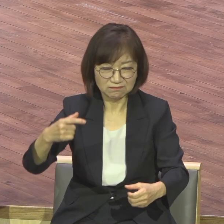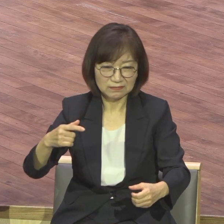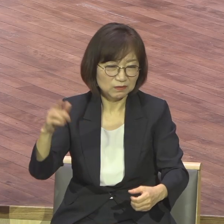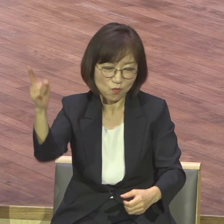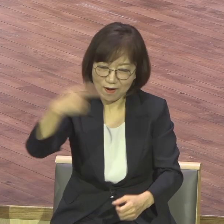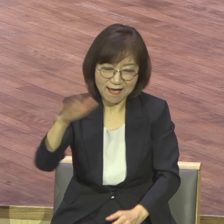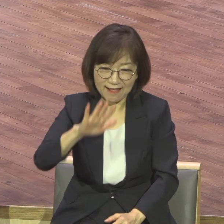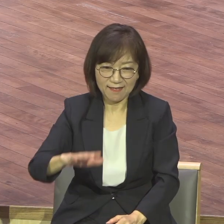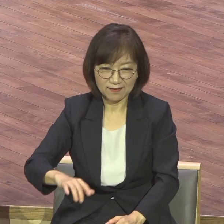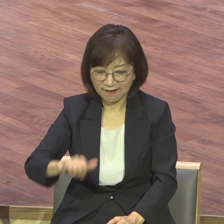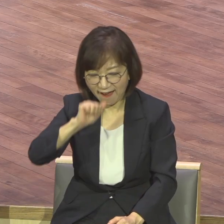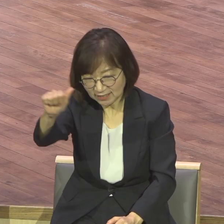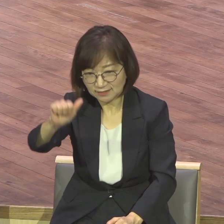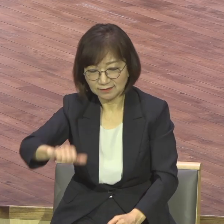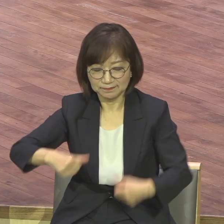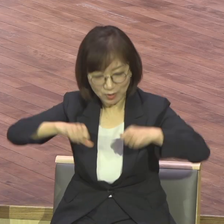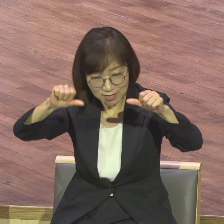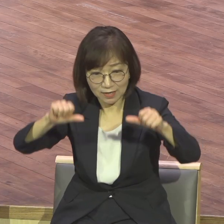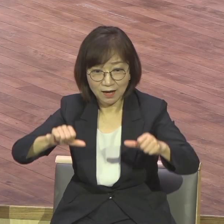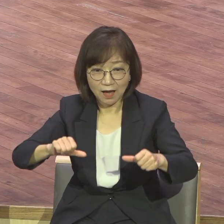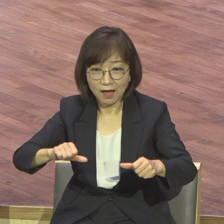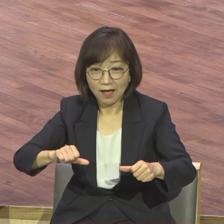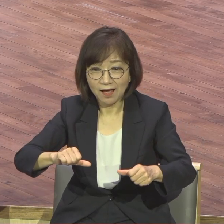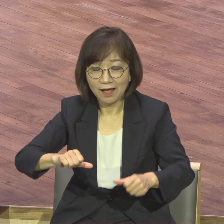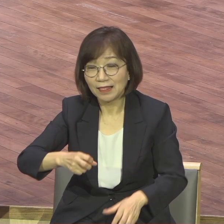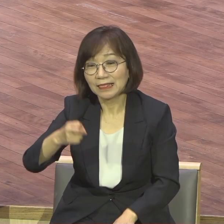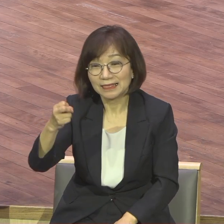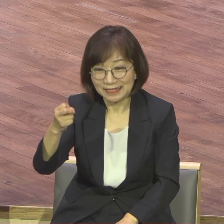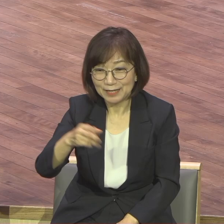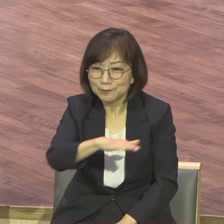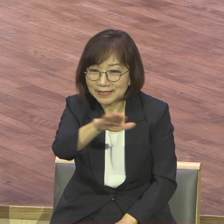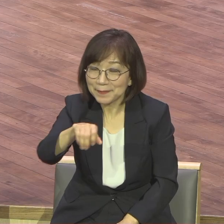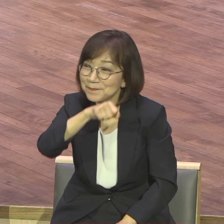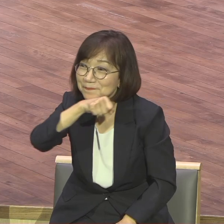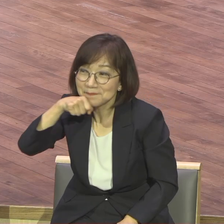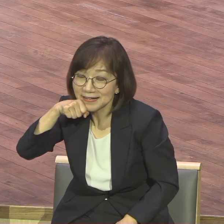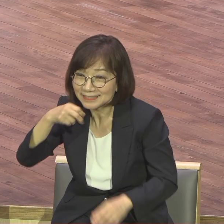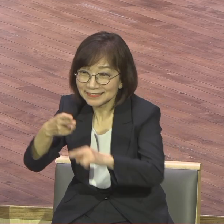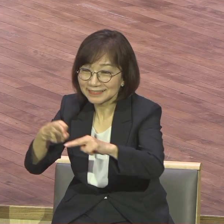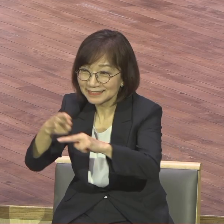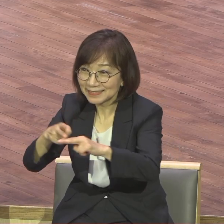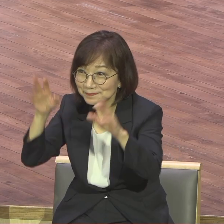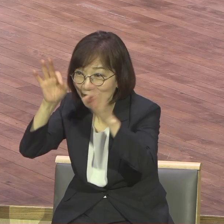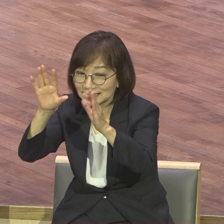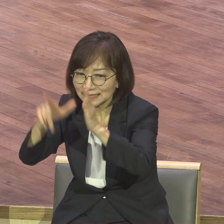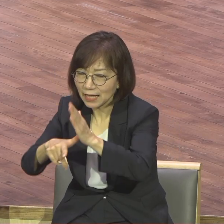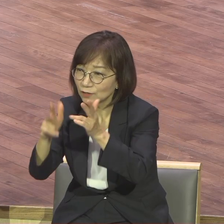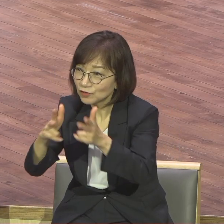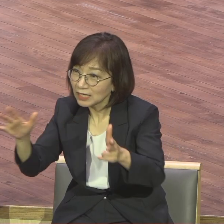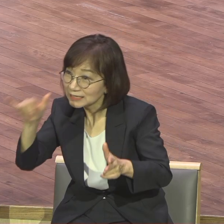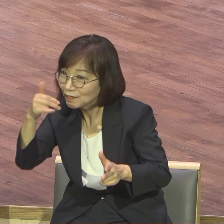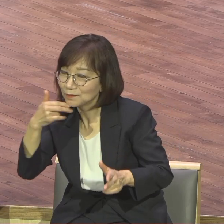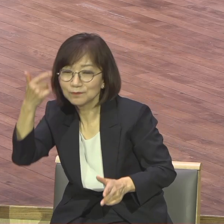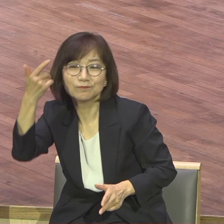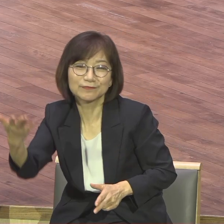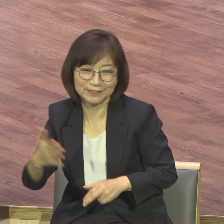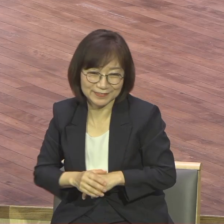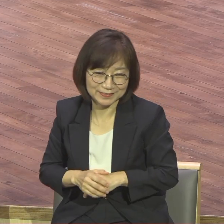마찬가지잖아요 그 식당에 주차할 때 있나 없나 보고 가는 거지 주차할 때 없다 가고 싶어도 맛은 참 좋은데